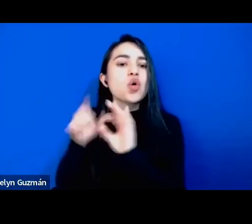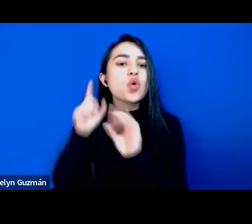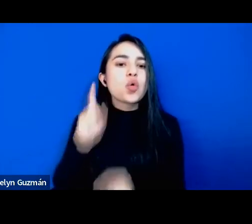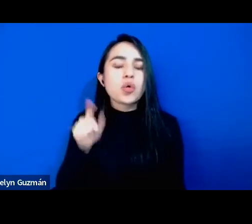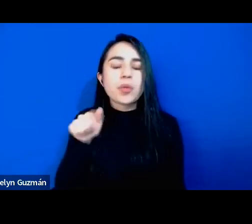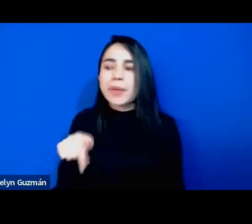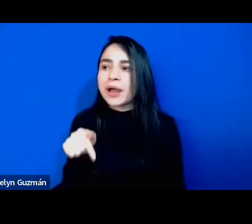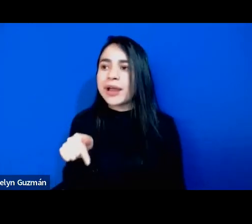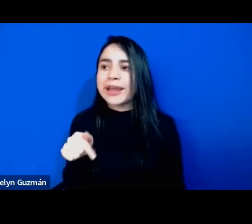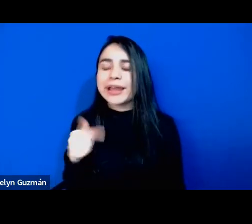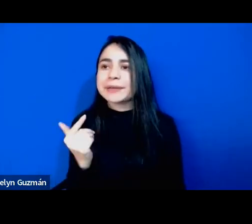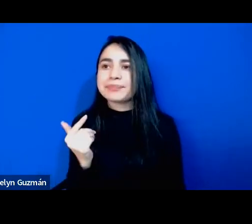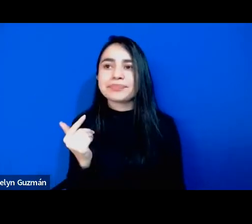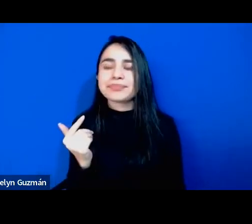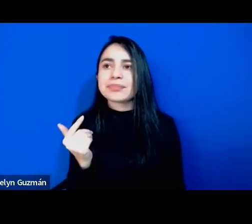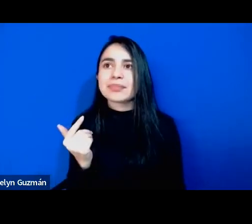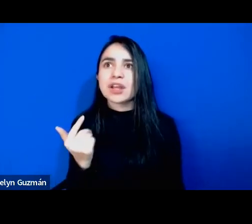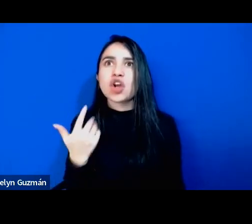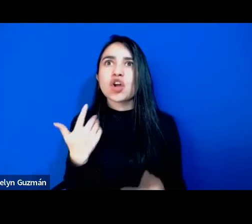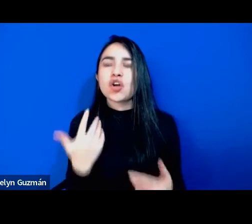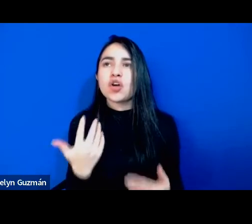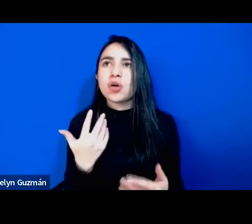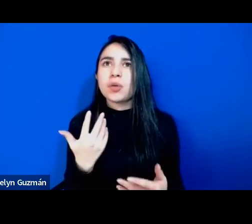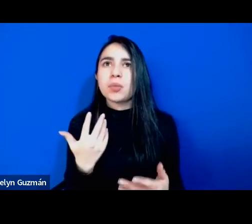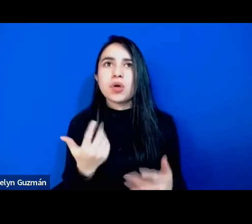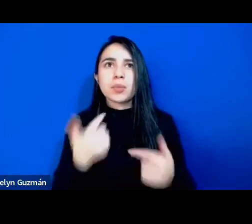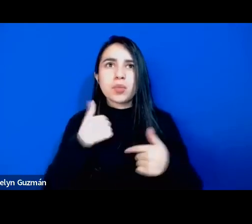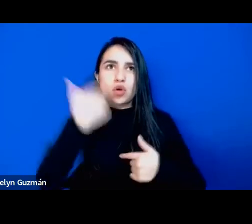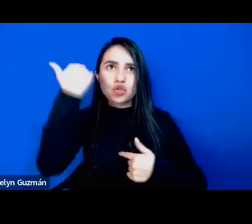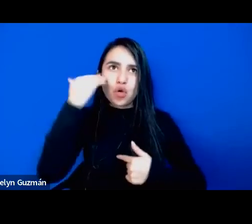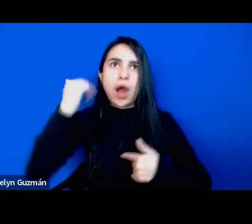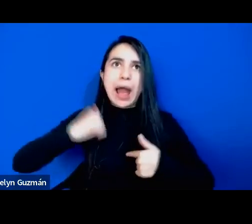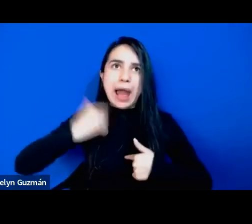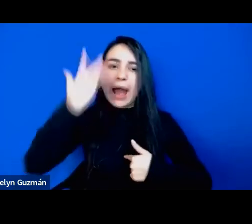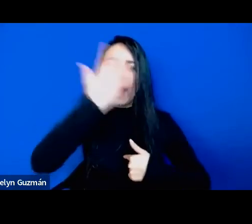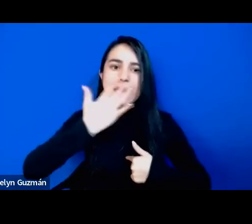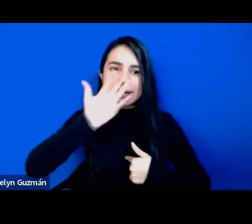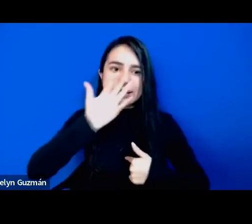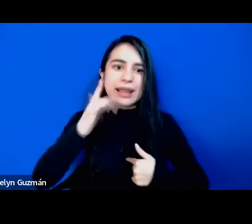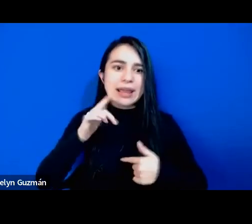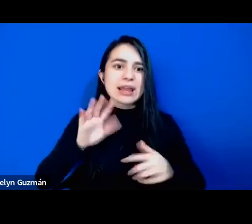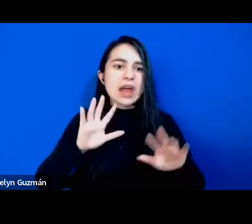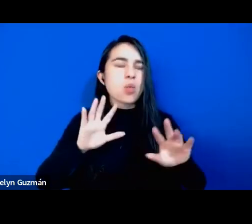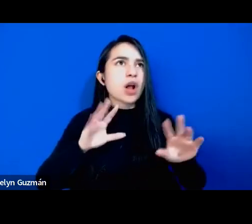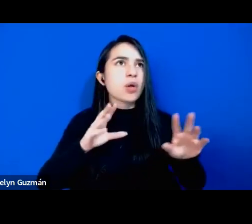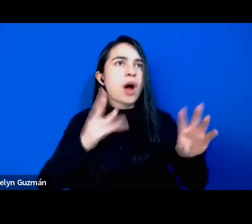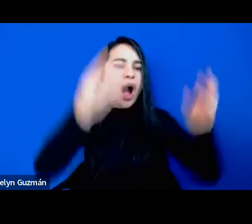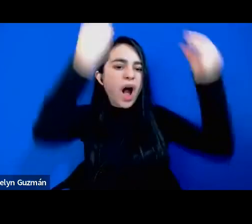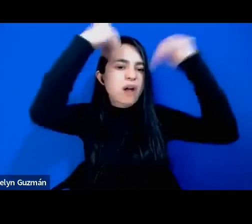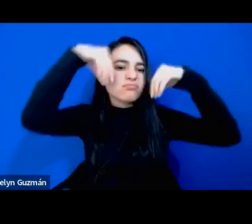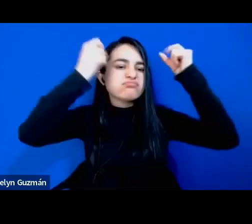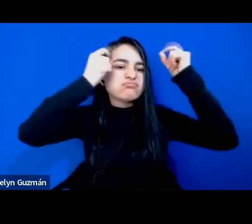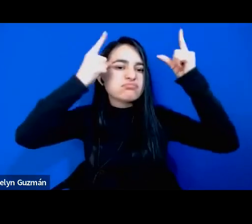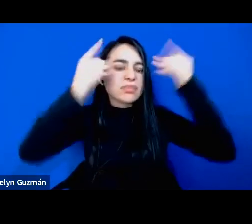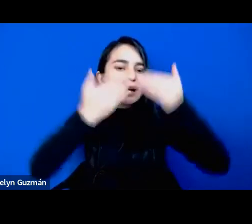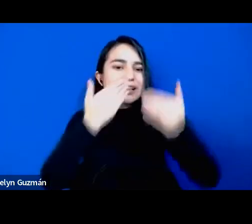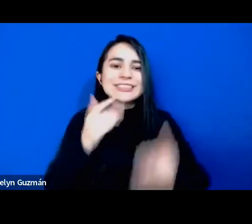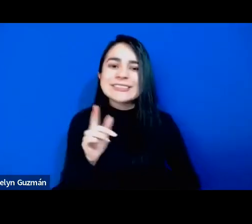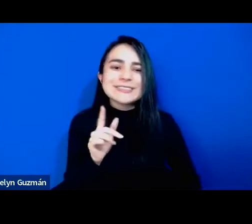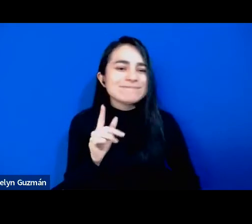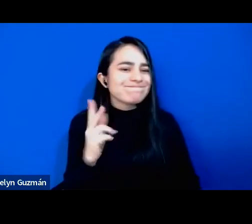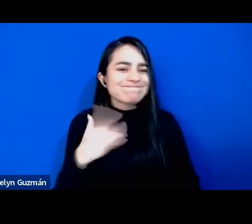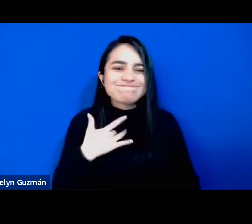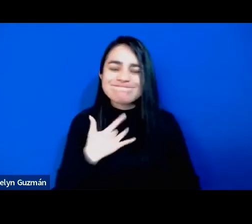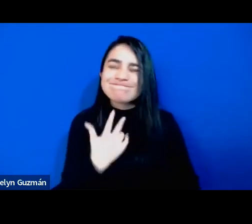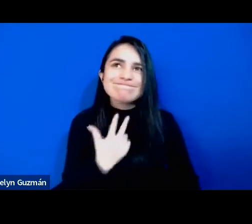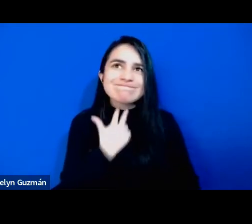fácil encarnar eso de ser una mujer negra a secas me parecía que eso era insuficiente y que era importante